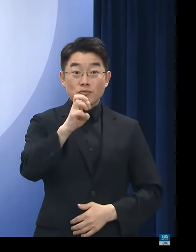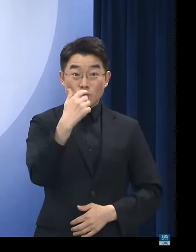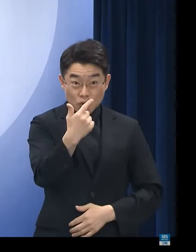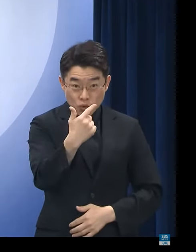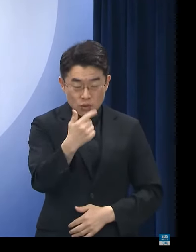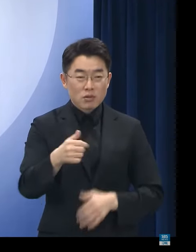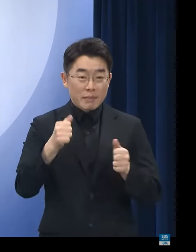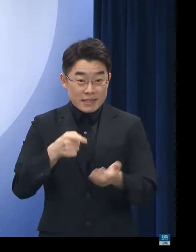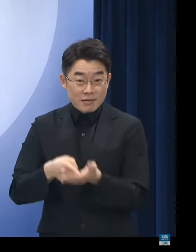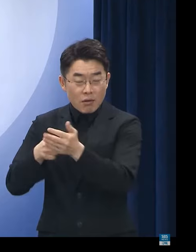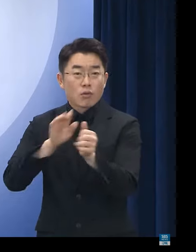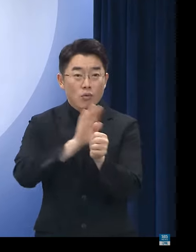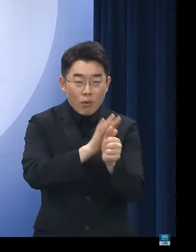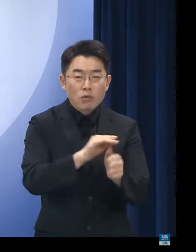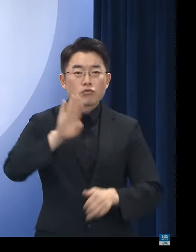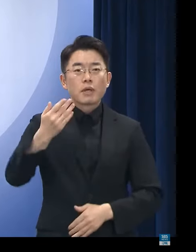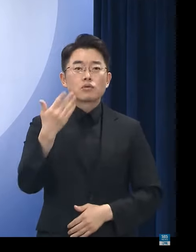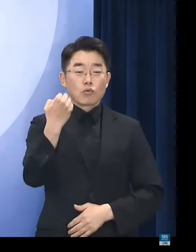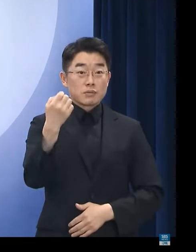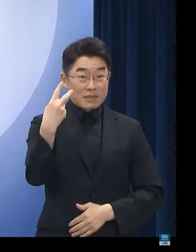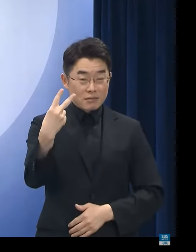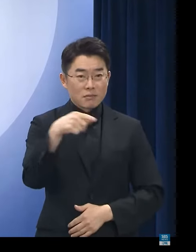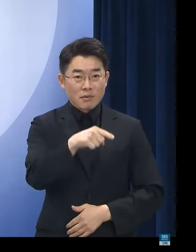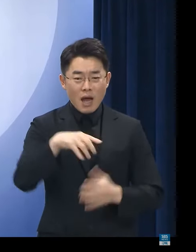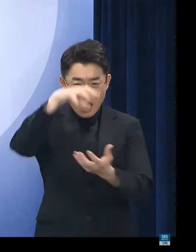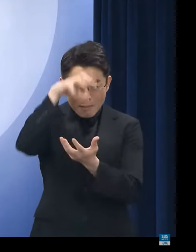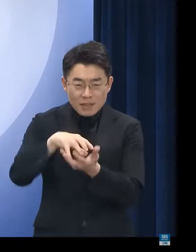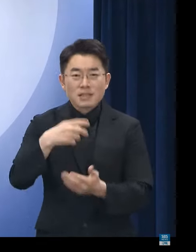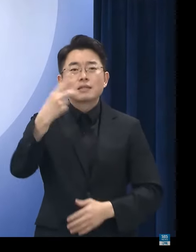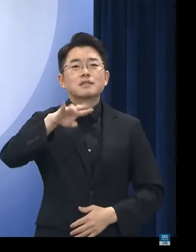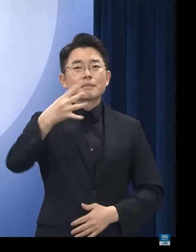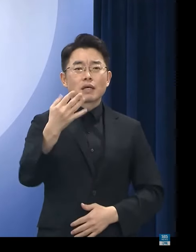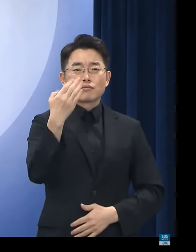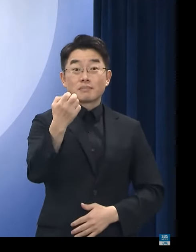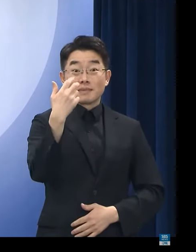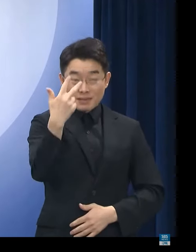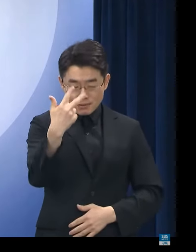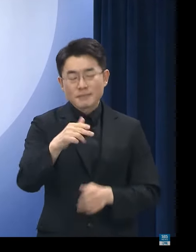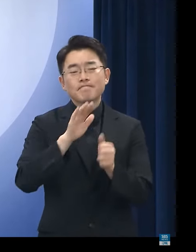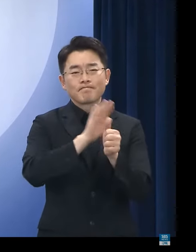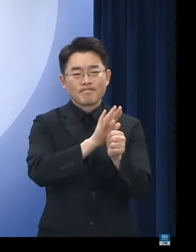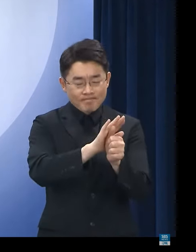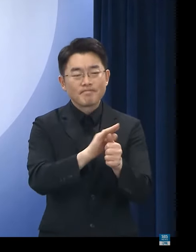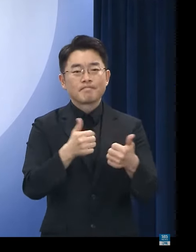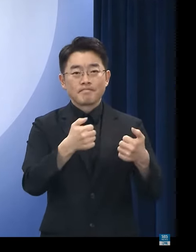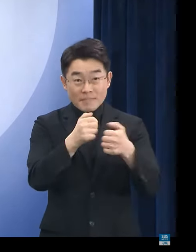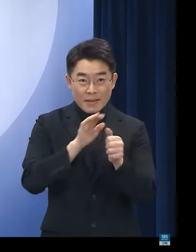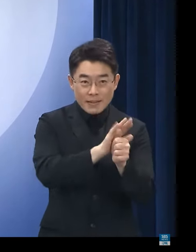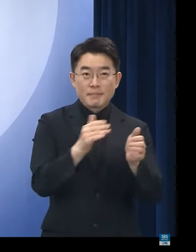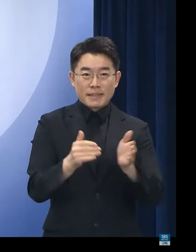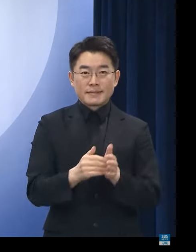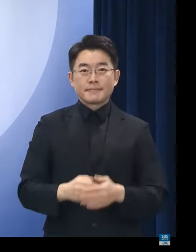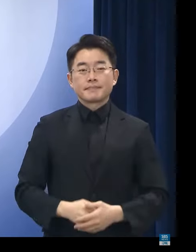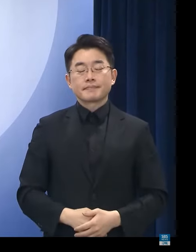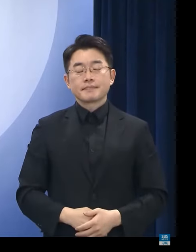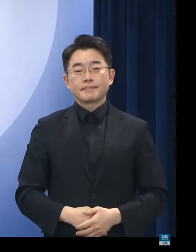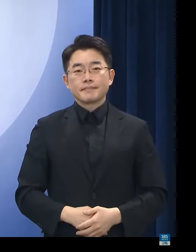소송 9조 922건 등 총 2,497건의 법률 지원을 했습니다.